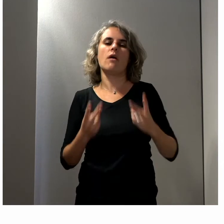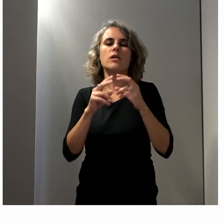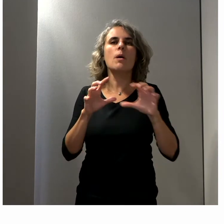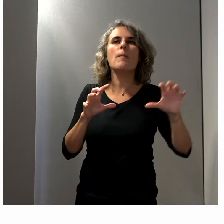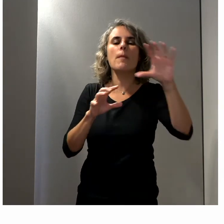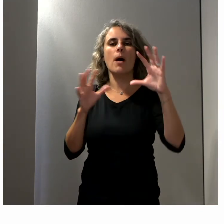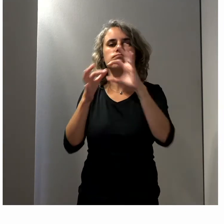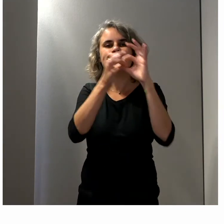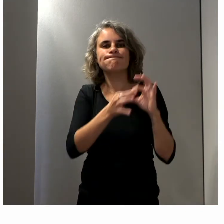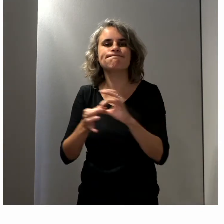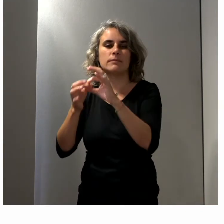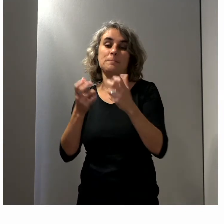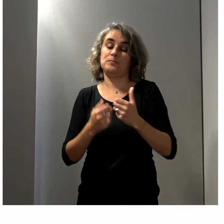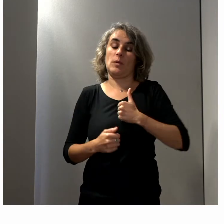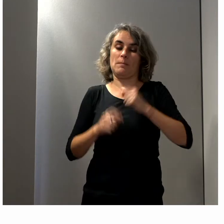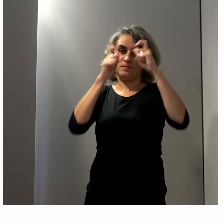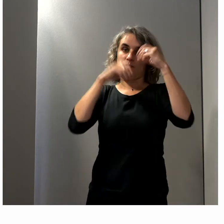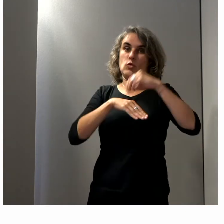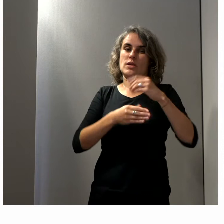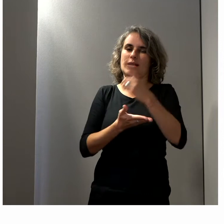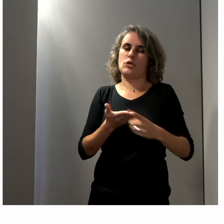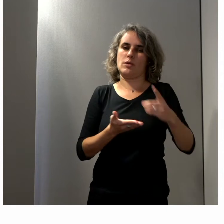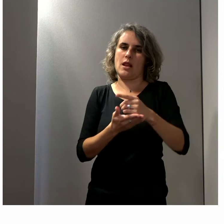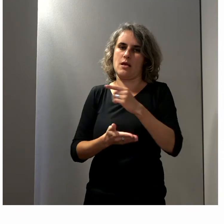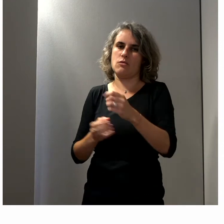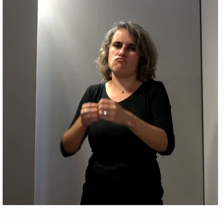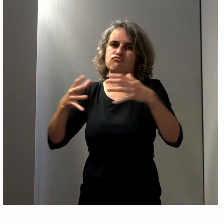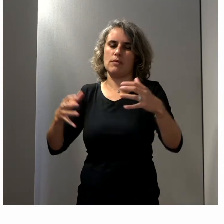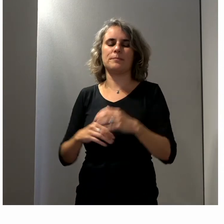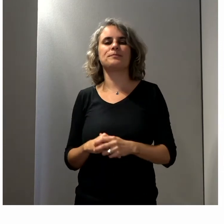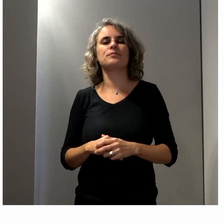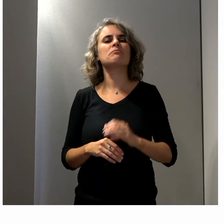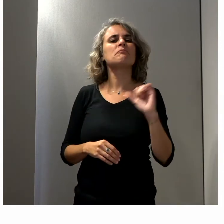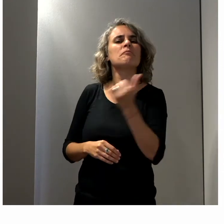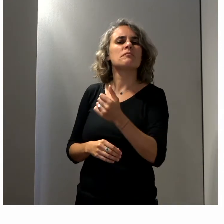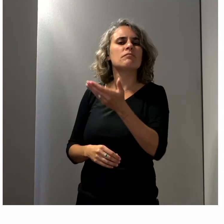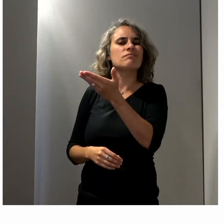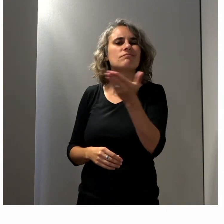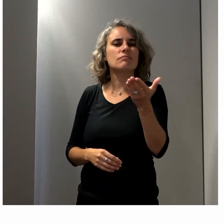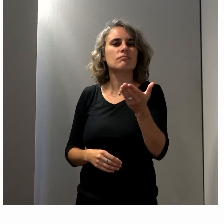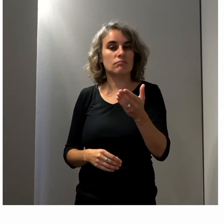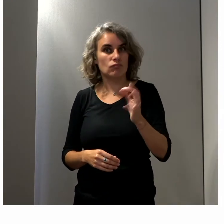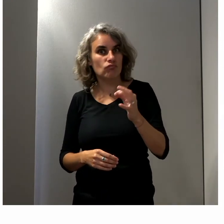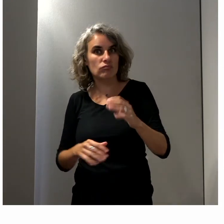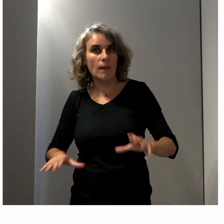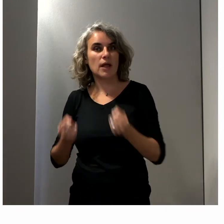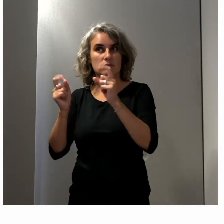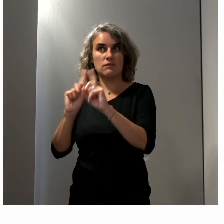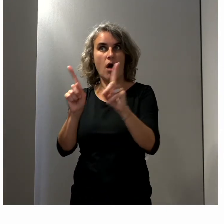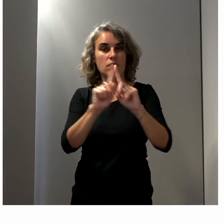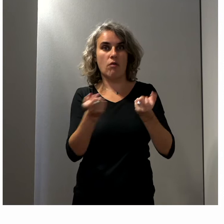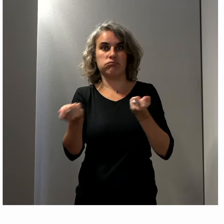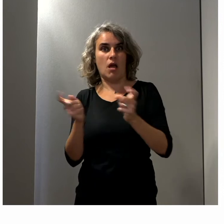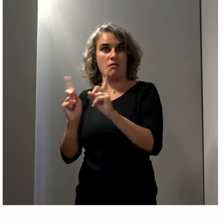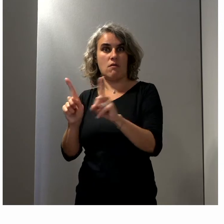en plus gros. Moi, je suis conseillère départementale et vous disiez à l'instant que chacun avait ses compétences mais justement, on a